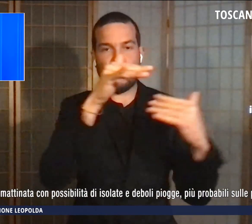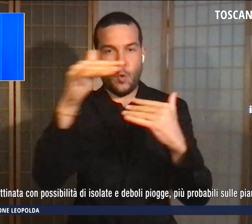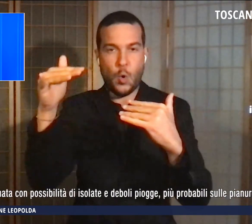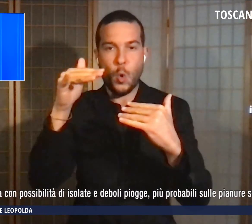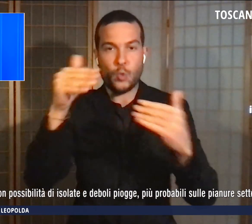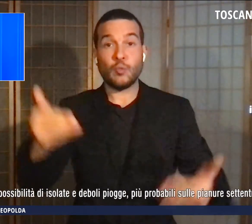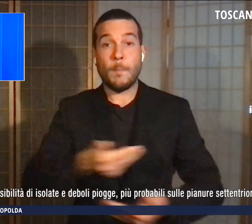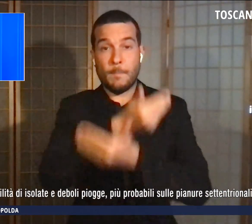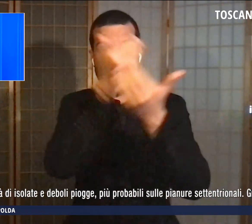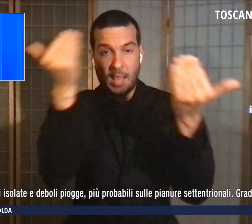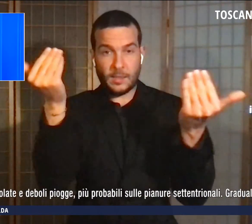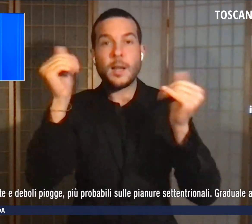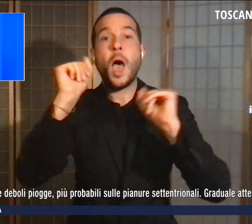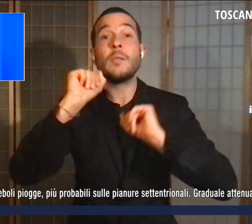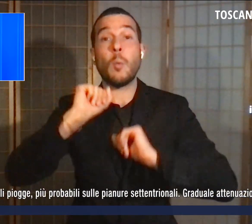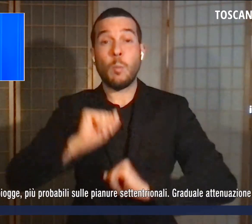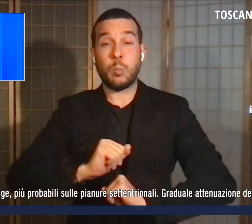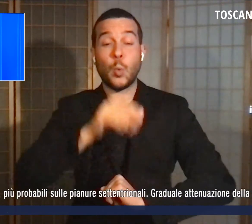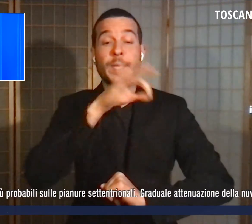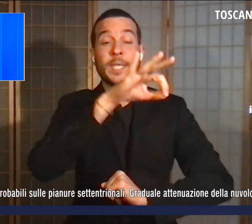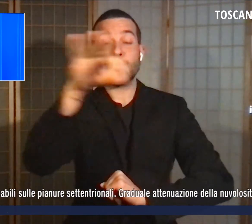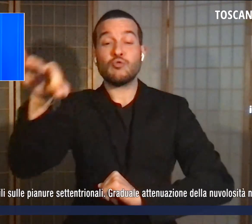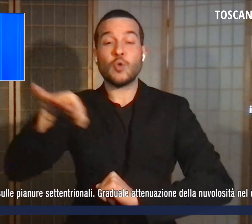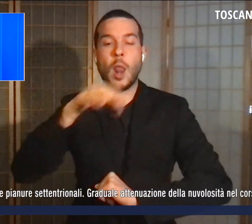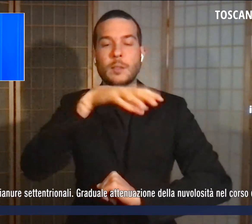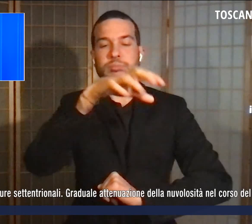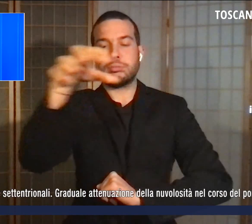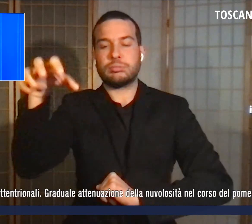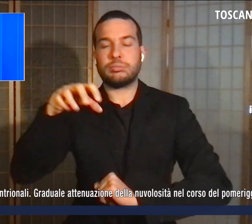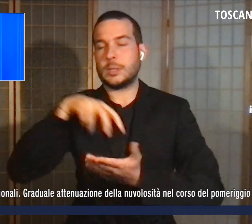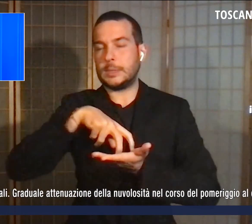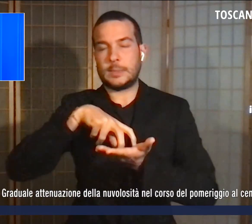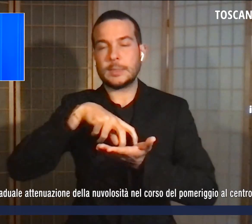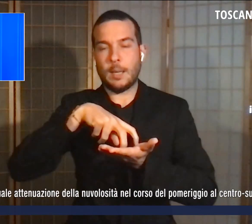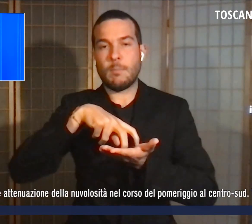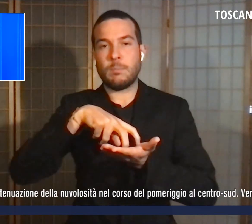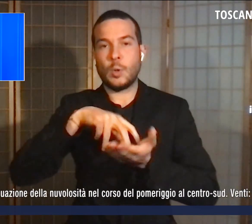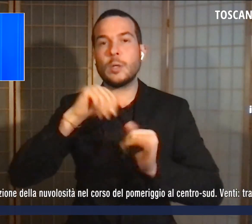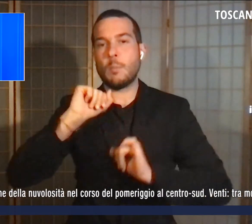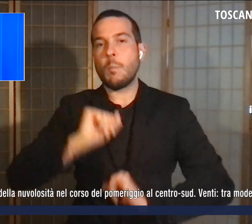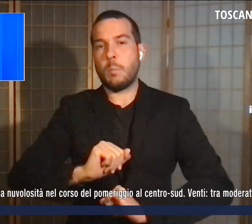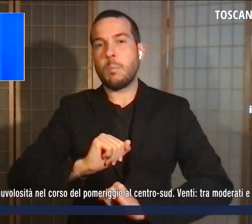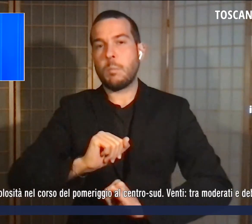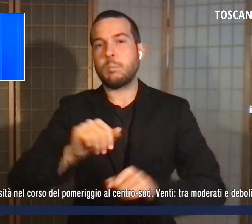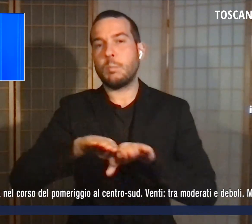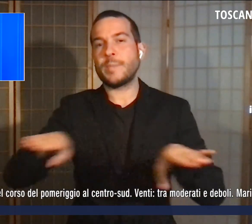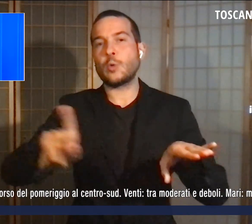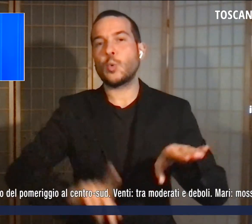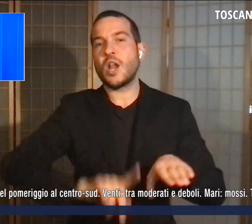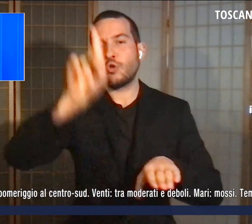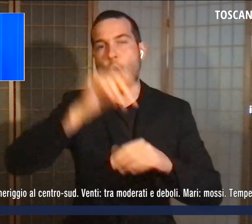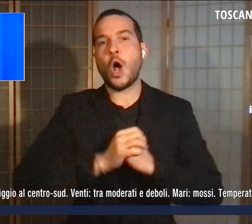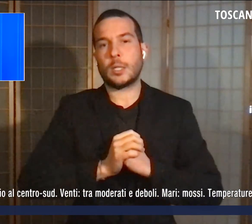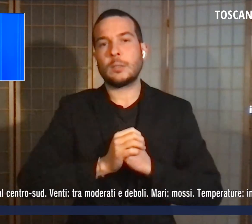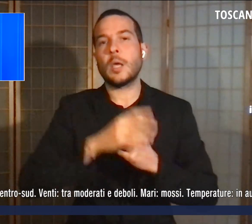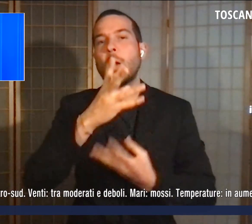possibilità di isolate e deboli piogge, più probabili sulle pianure settentrionali. Graduale attenuazione